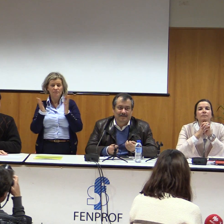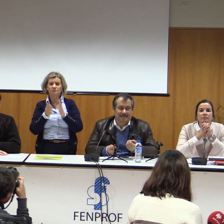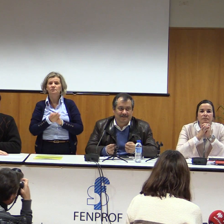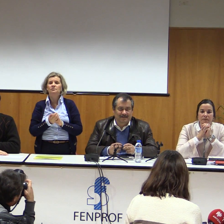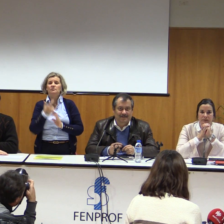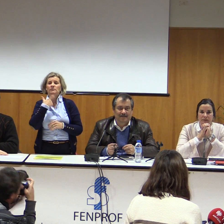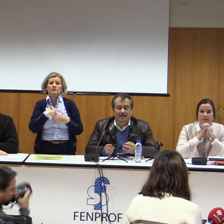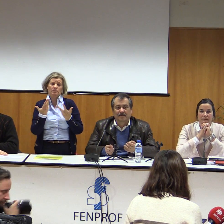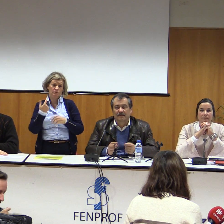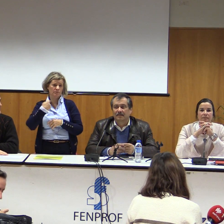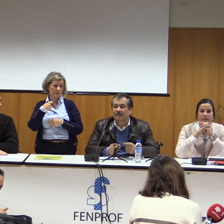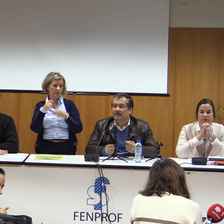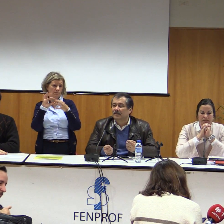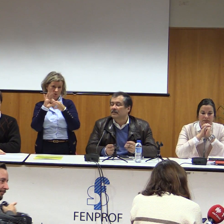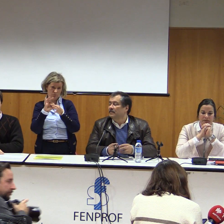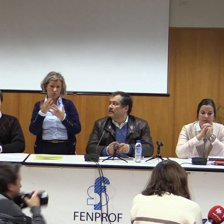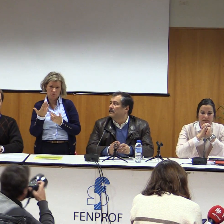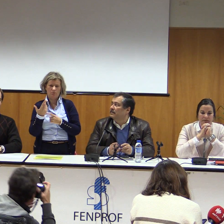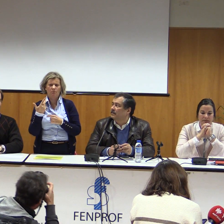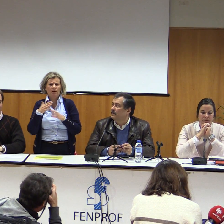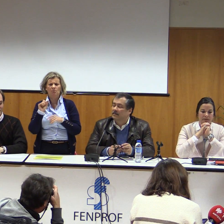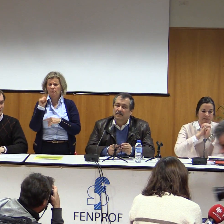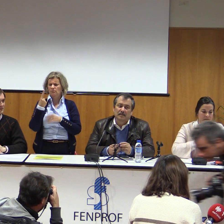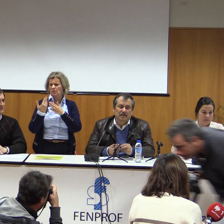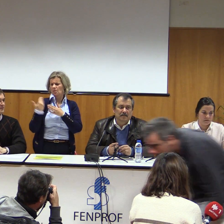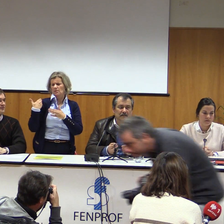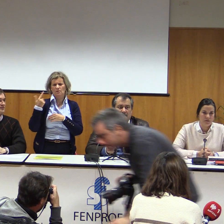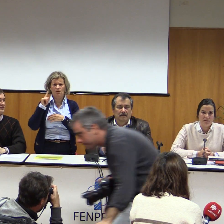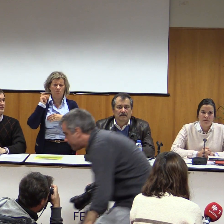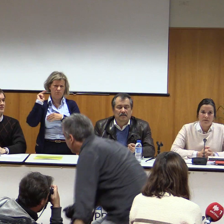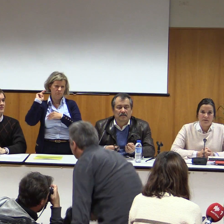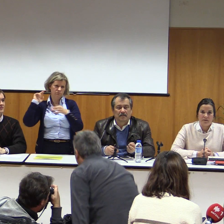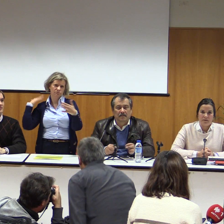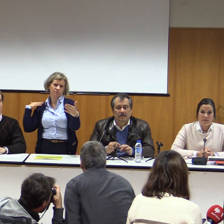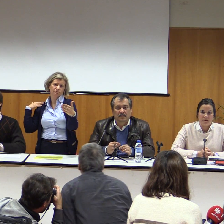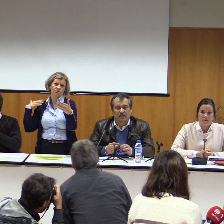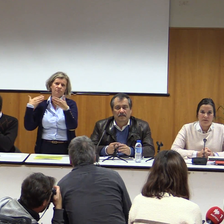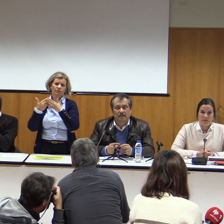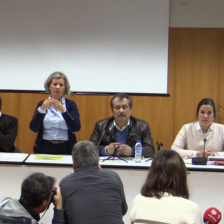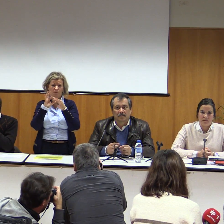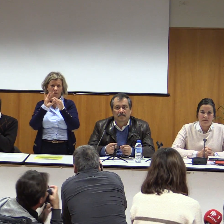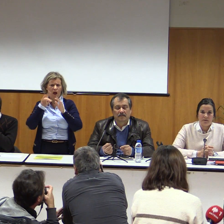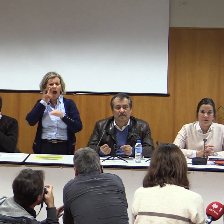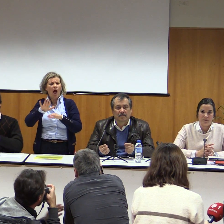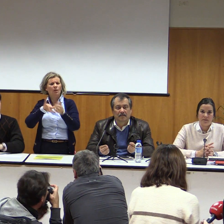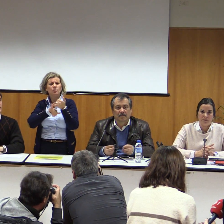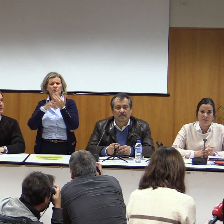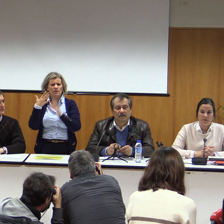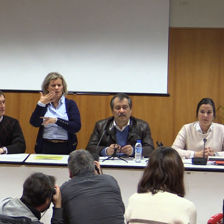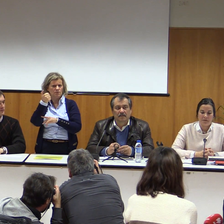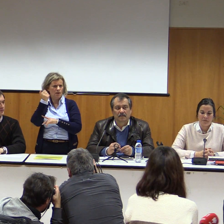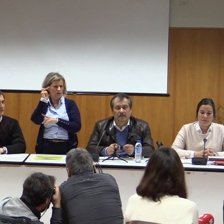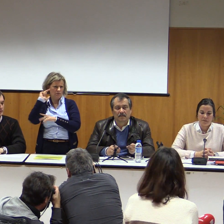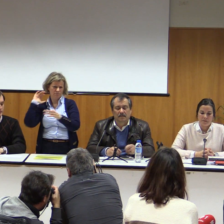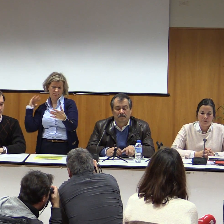Antes de mais, boa tarde. Eu sou a Presidente da AFOMOS. Sou Presidente por há alguns anos.